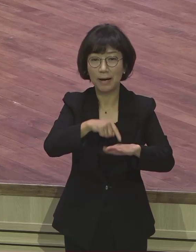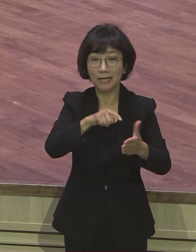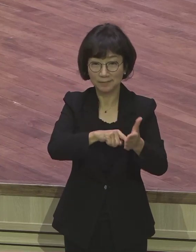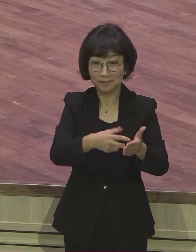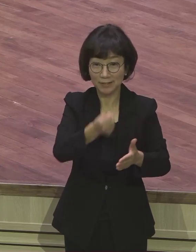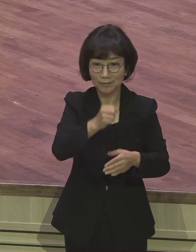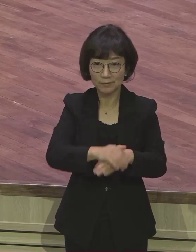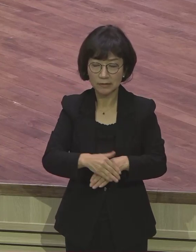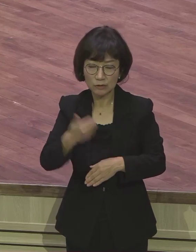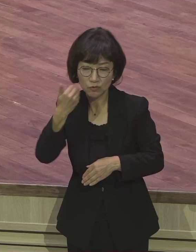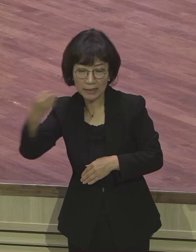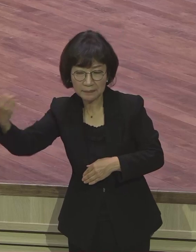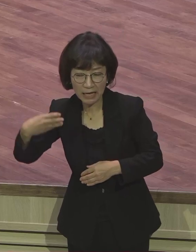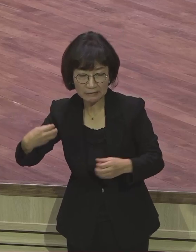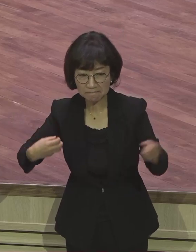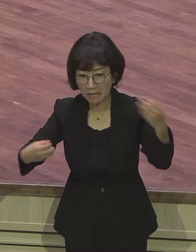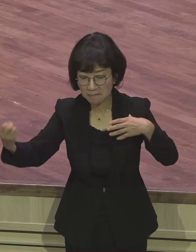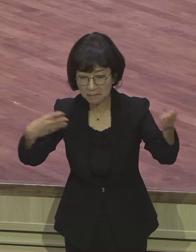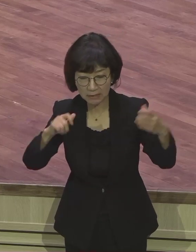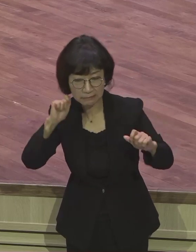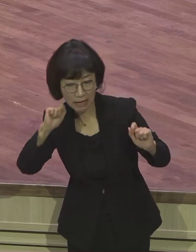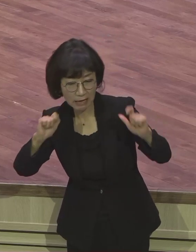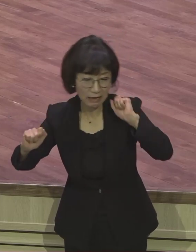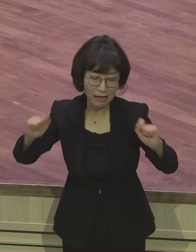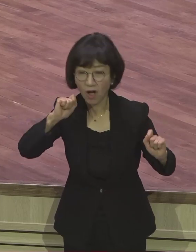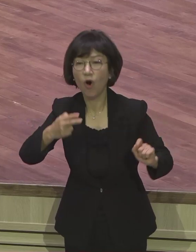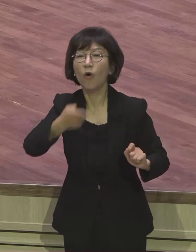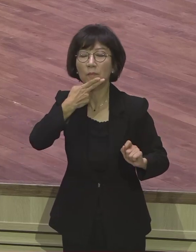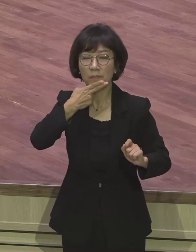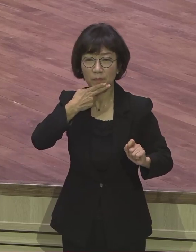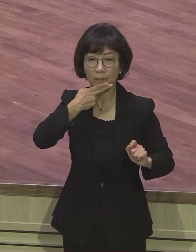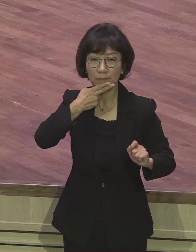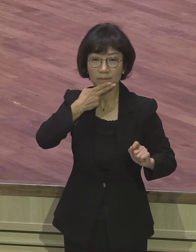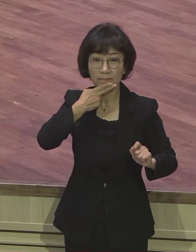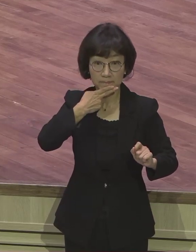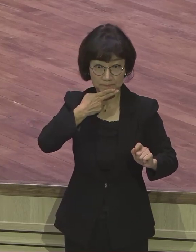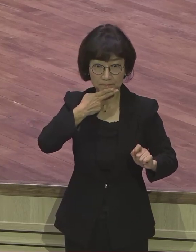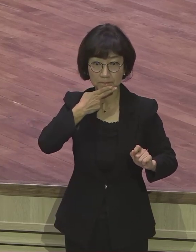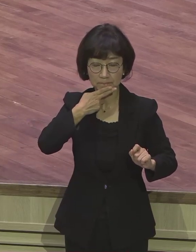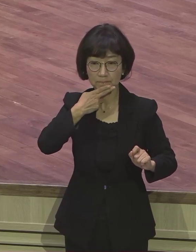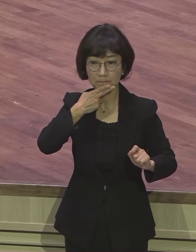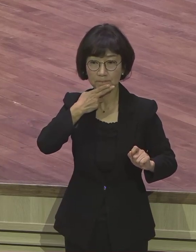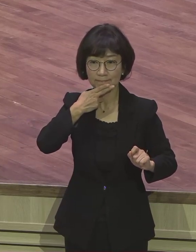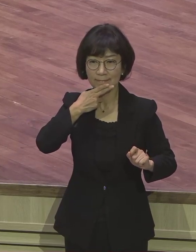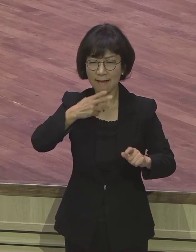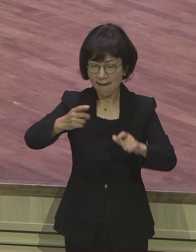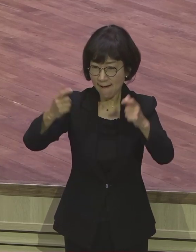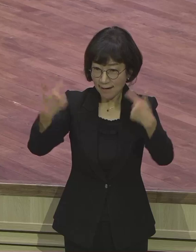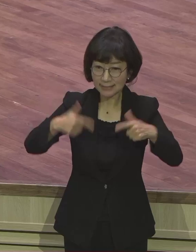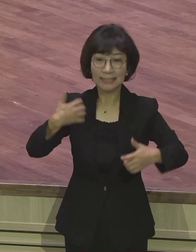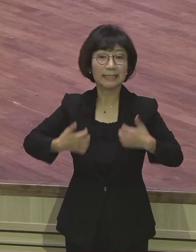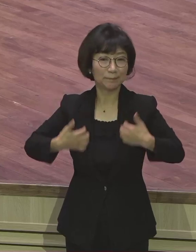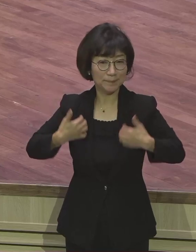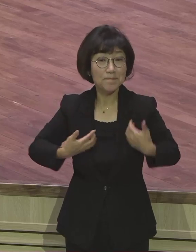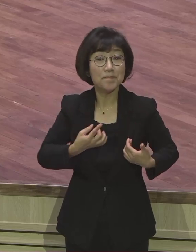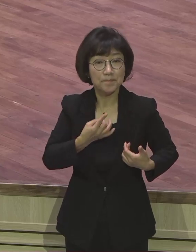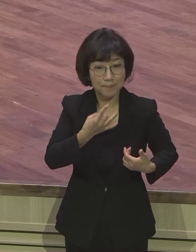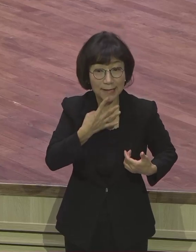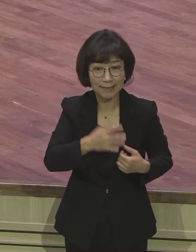속삭임에 넘어지지 아니하고 이유 없어요. 기쁨 잊지 마시기 바랍니다. 감사 잊지